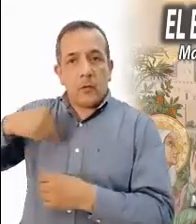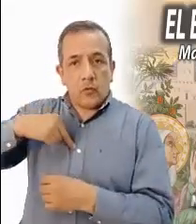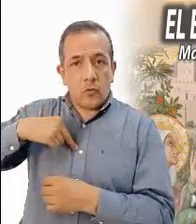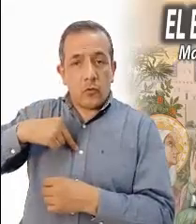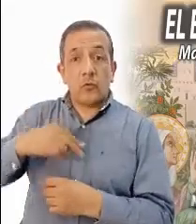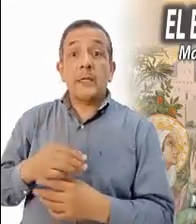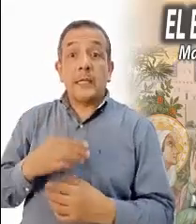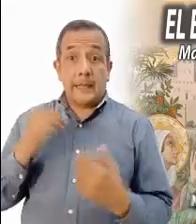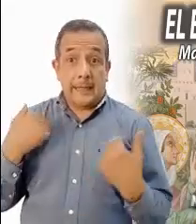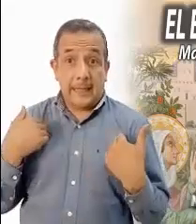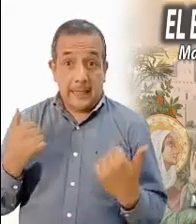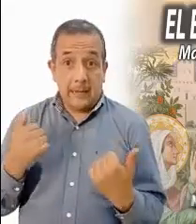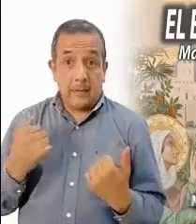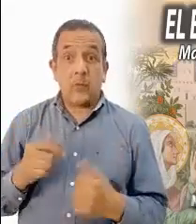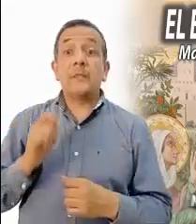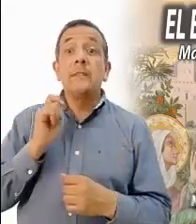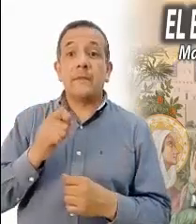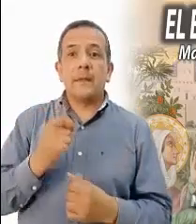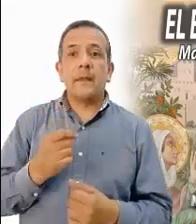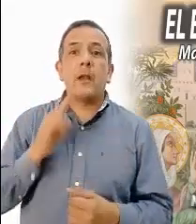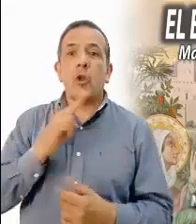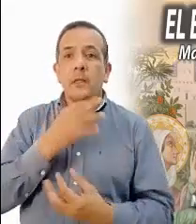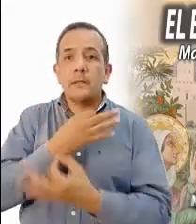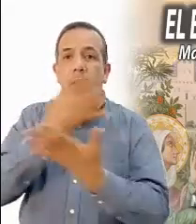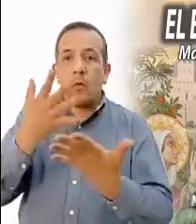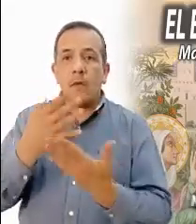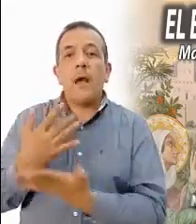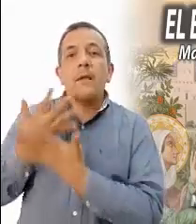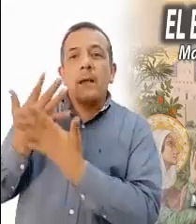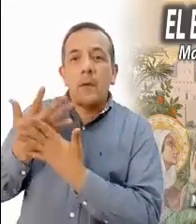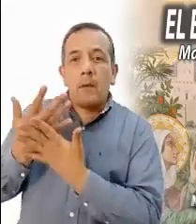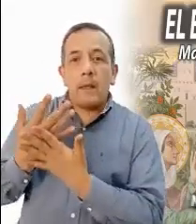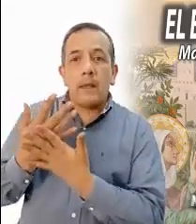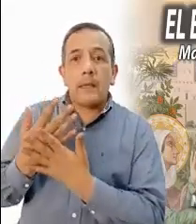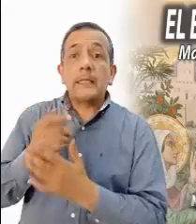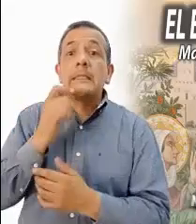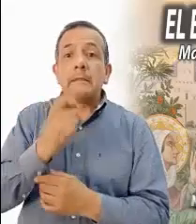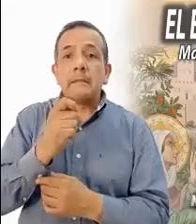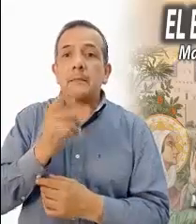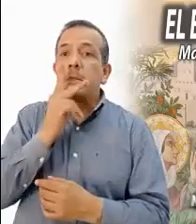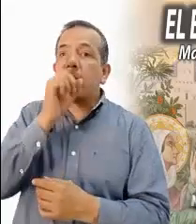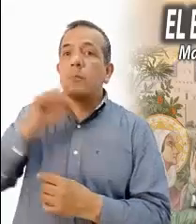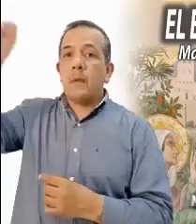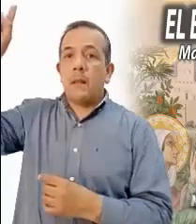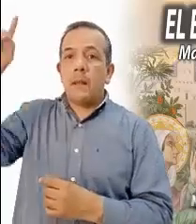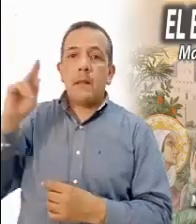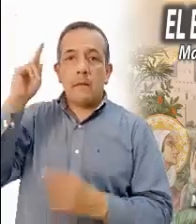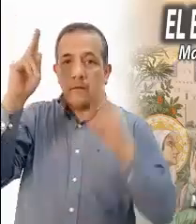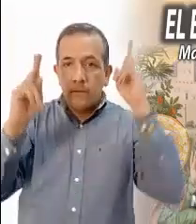uno de nosotros es buena nueva y canto de esperanza. Para nuestro mundo se proclama que Dios ha visitado a su pueblo.